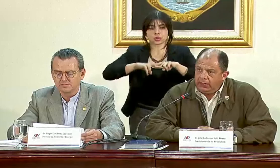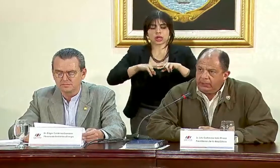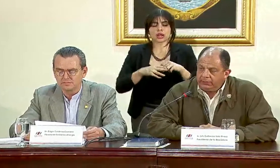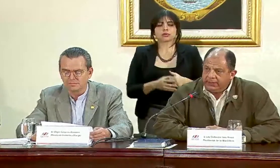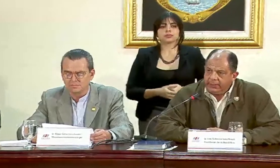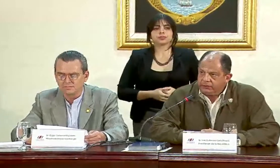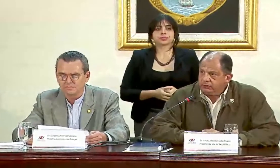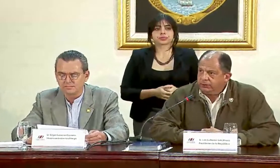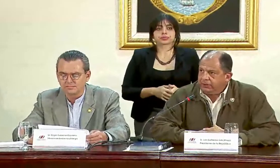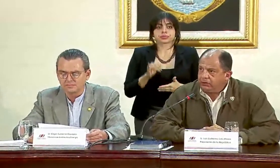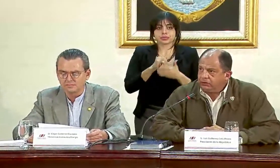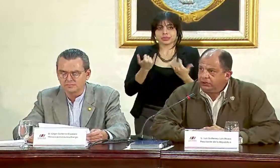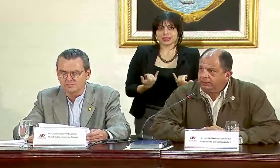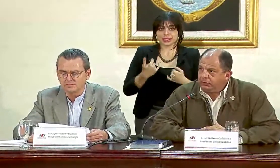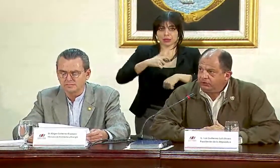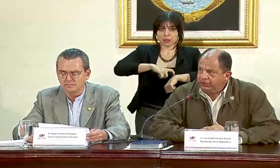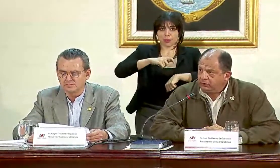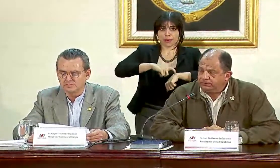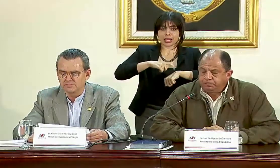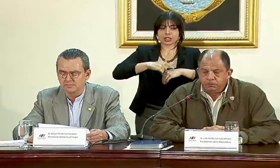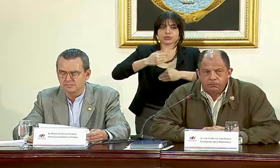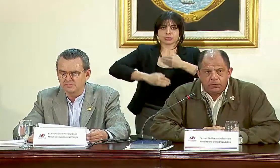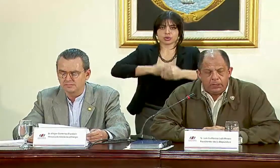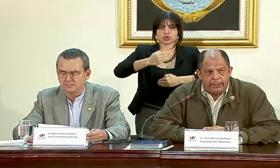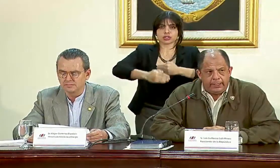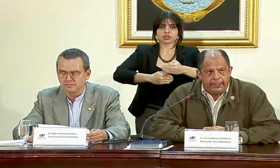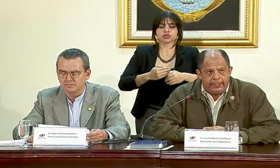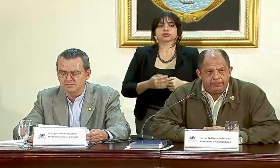lo cual está en estos momentos en proceso.